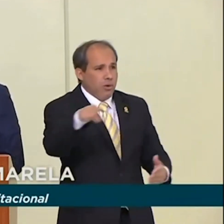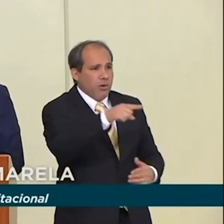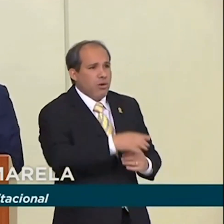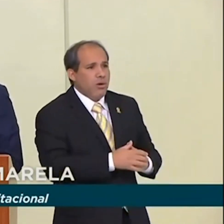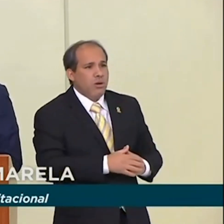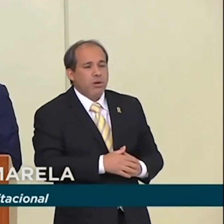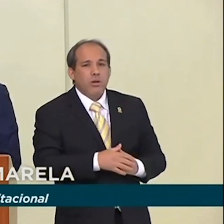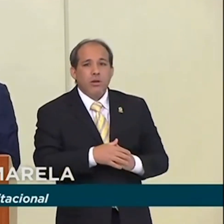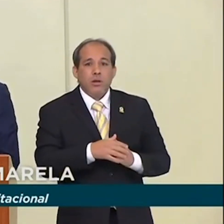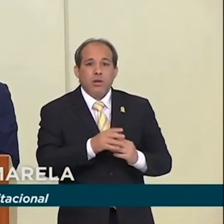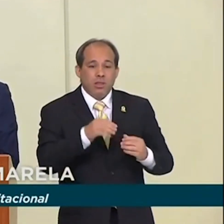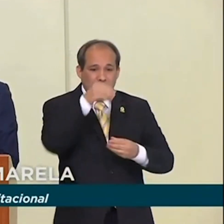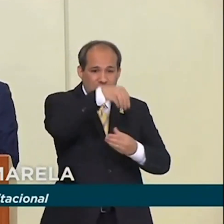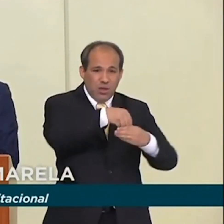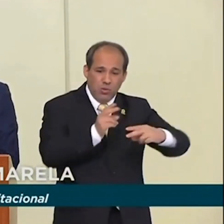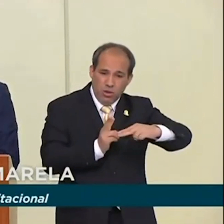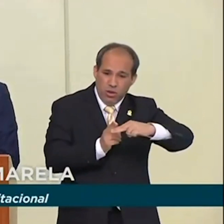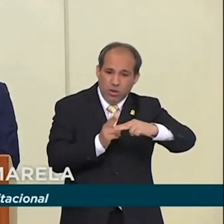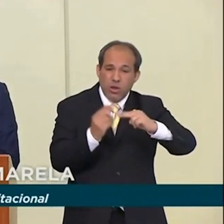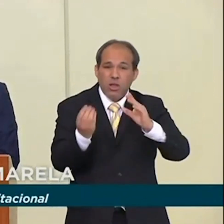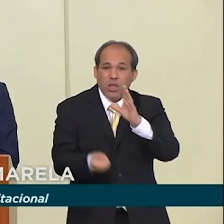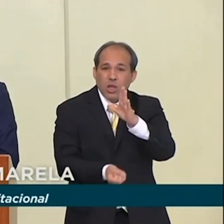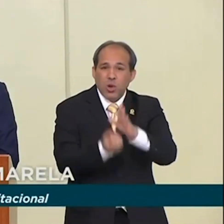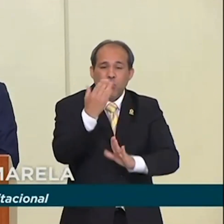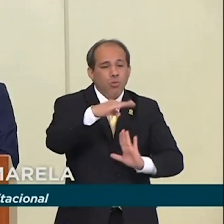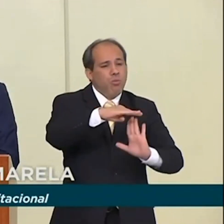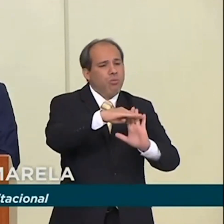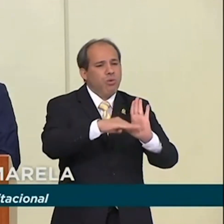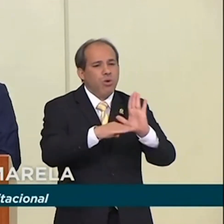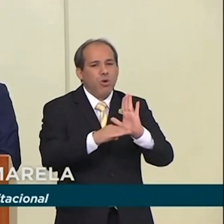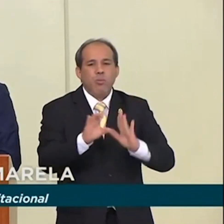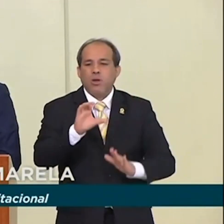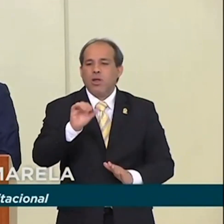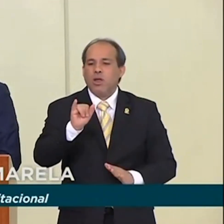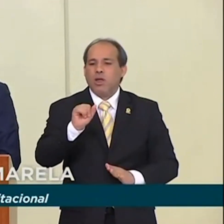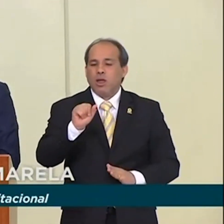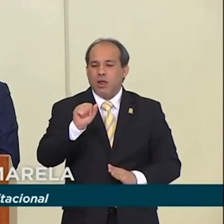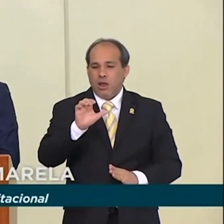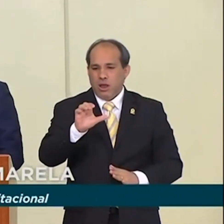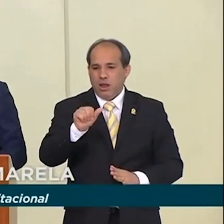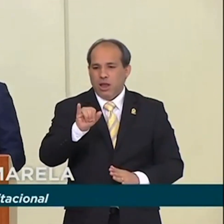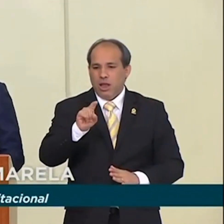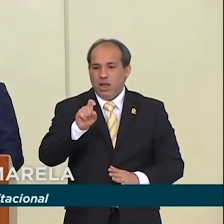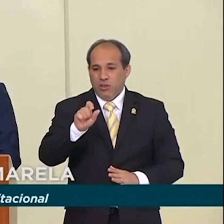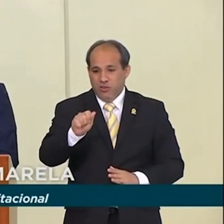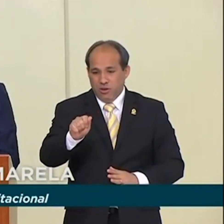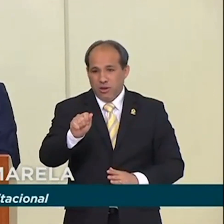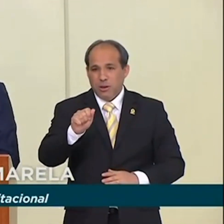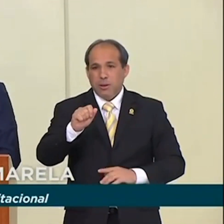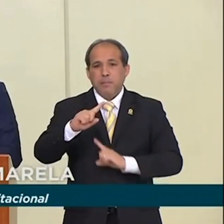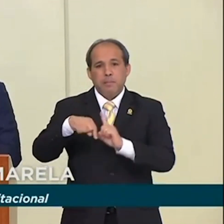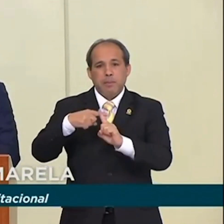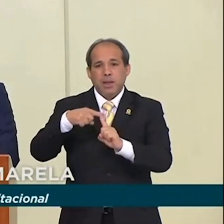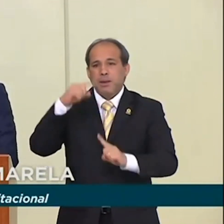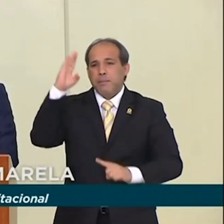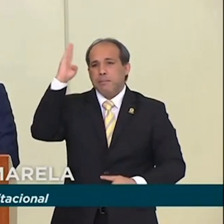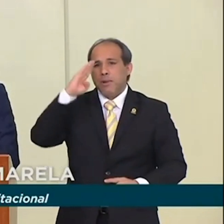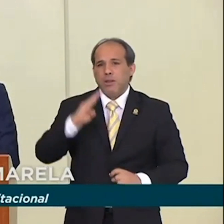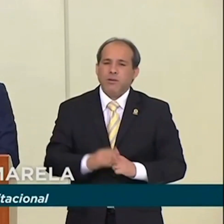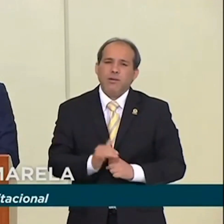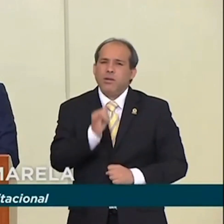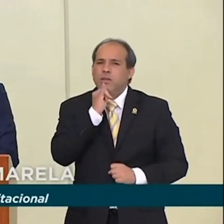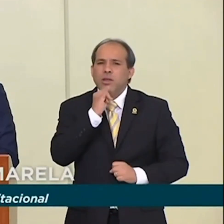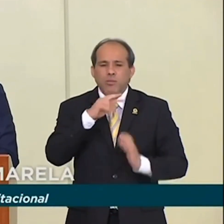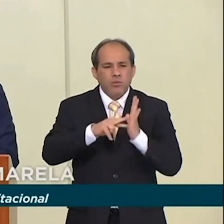instituiu na Caixa Econômica Federal um programa chamado Caixa Mais Brasil. O que significa isso? Somos